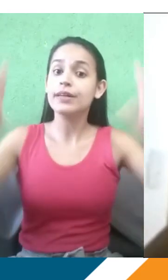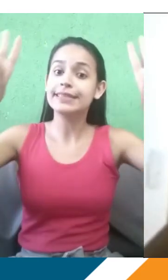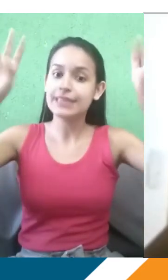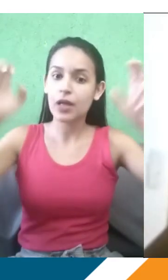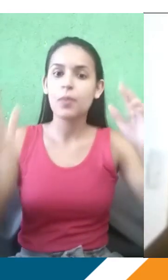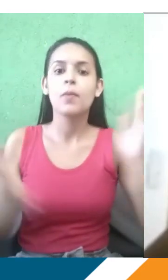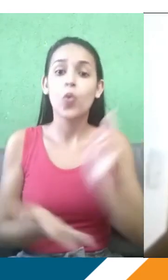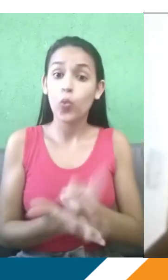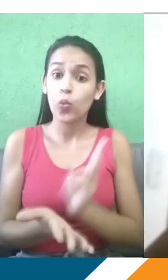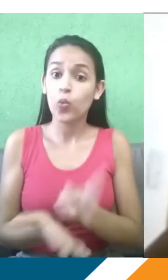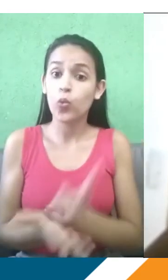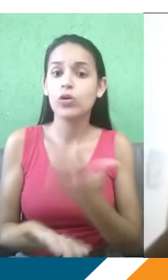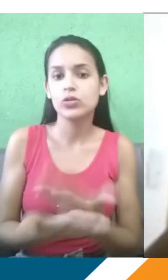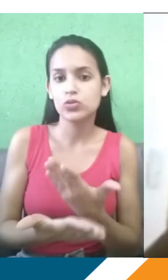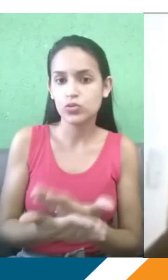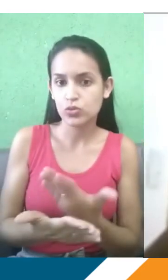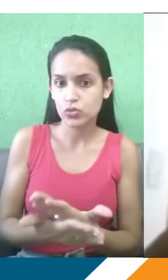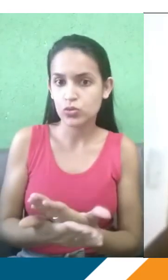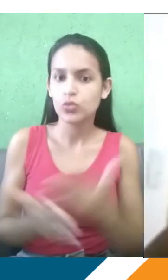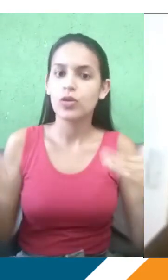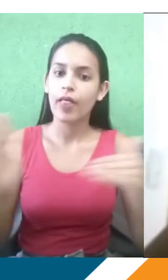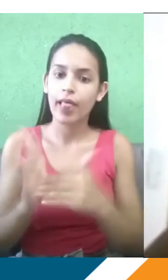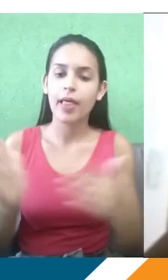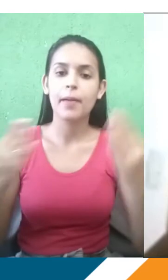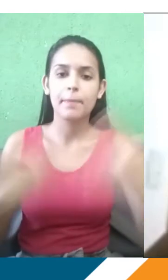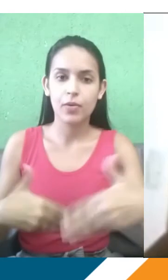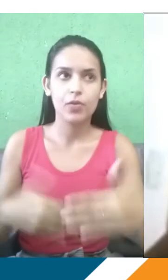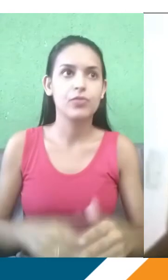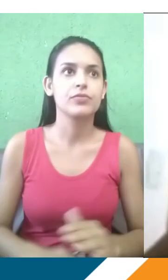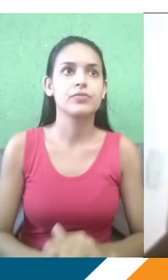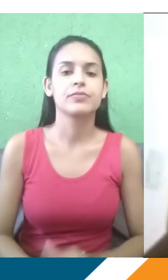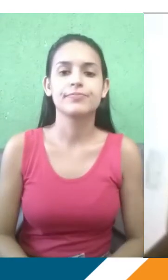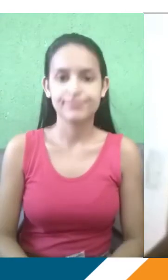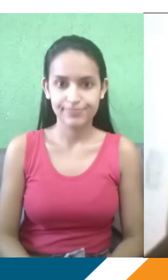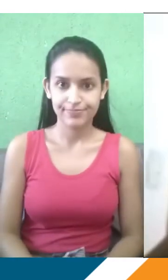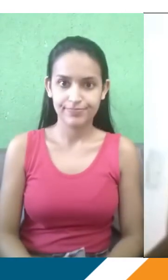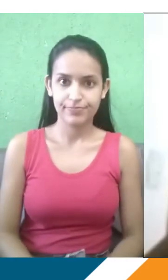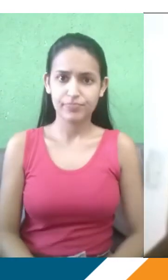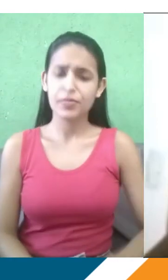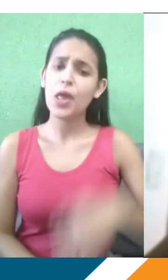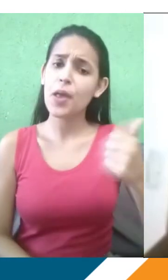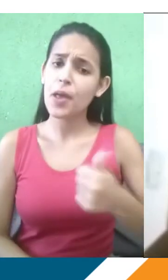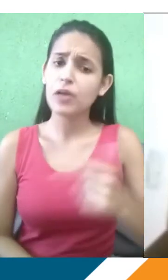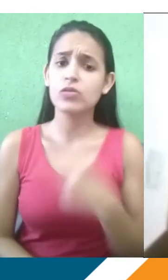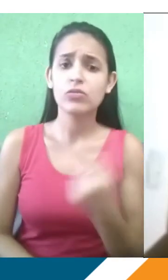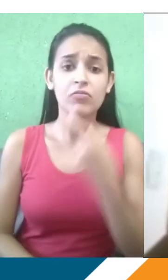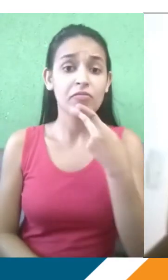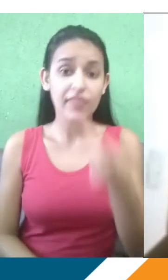um pouquinho das ferramentas disponíveis para apresentar os vocês. A primeira delas é o vídeo do YouTube. O vídeo do YouTube é a base do trabalho que a gente